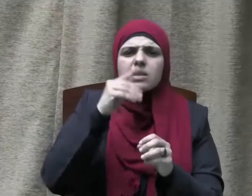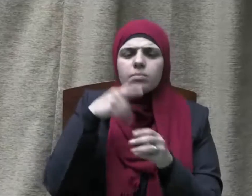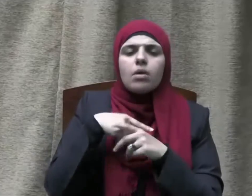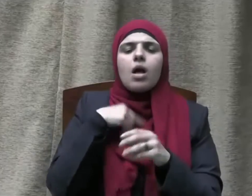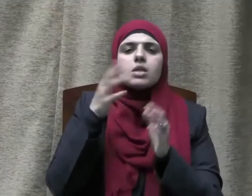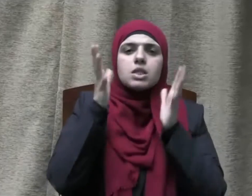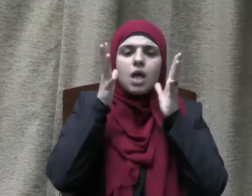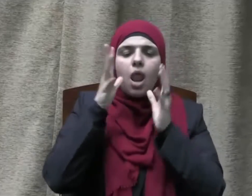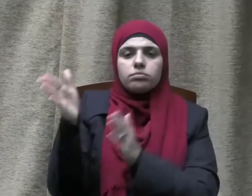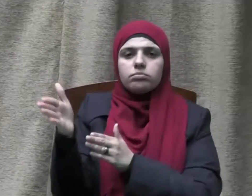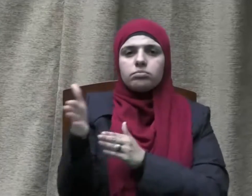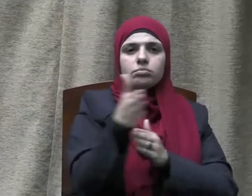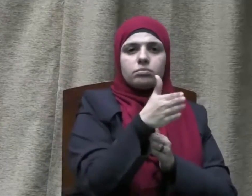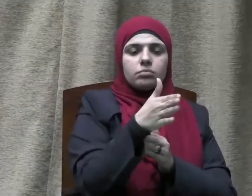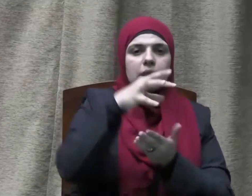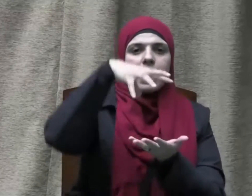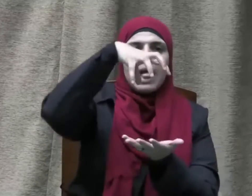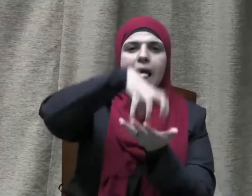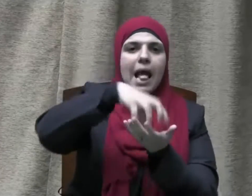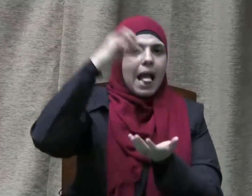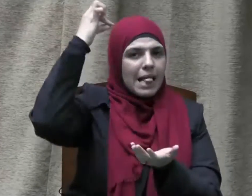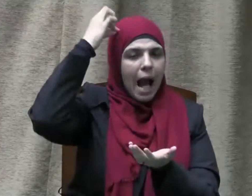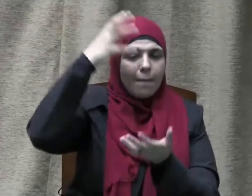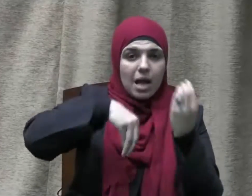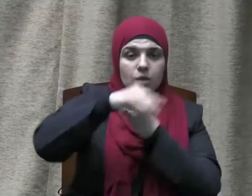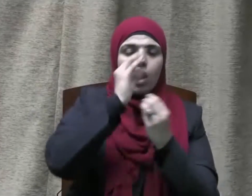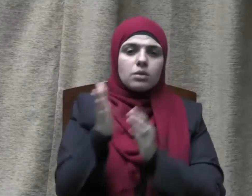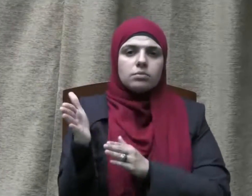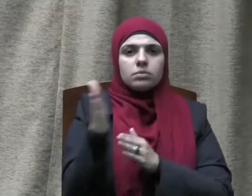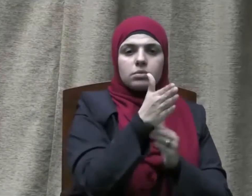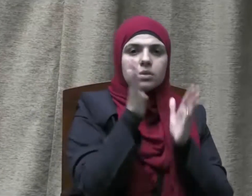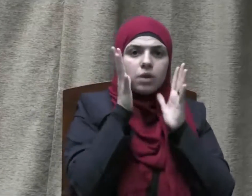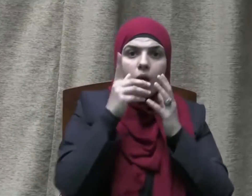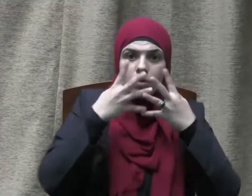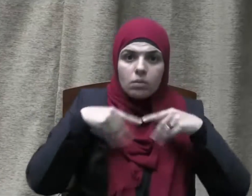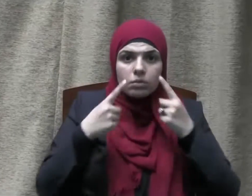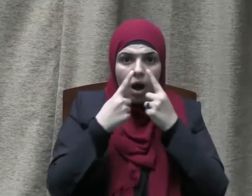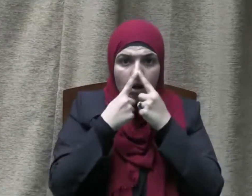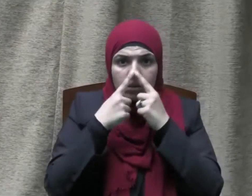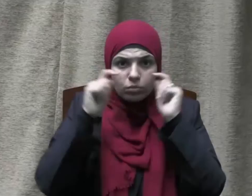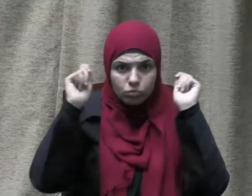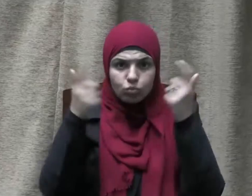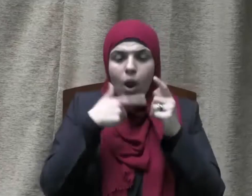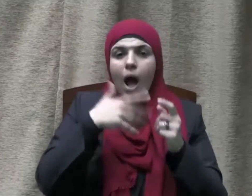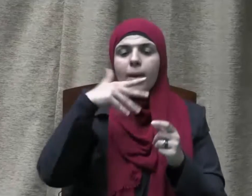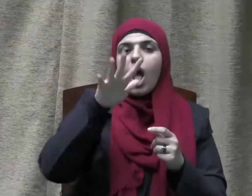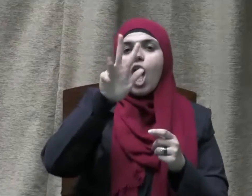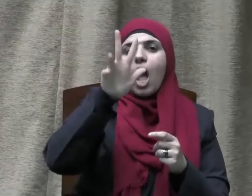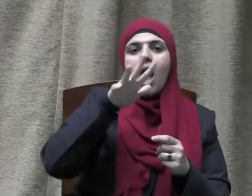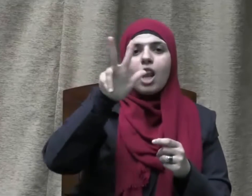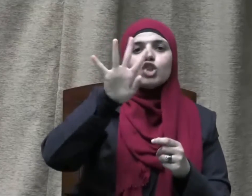الكعبة فاستقبلوها وكانت وجوههم إلى الشام فاستداروا إلى الكعبة